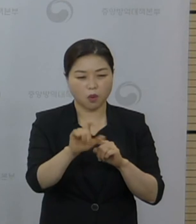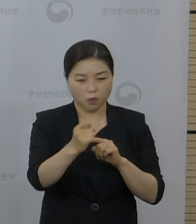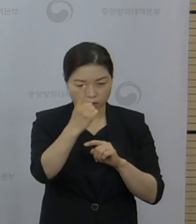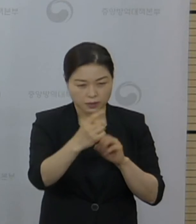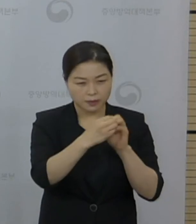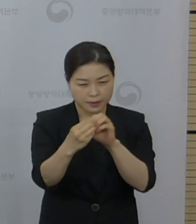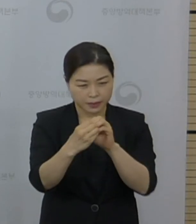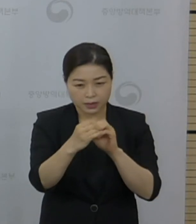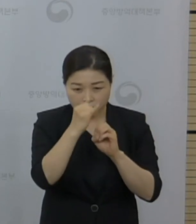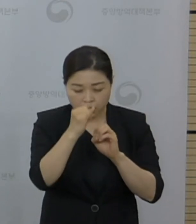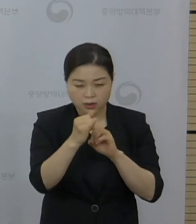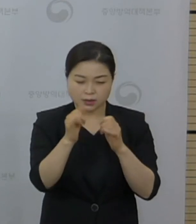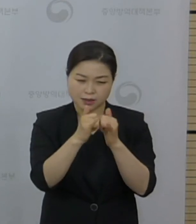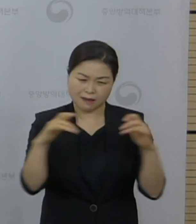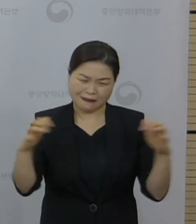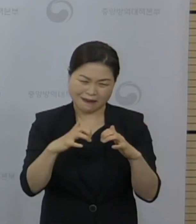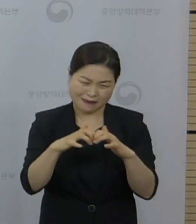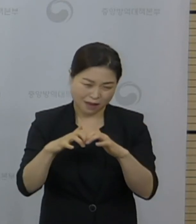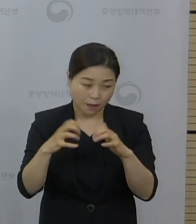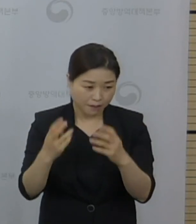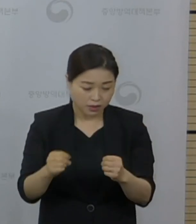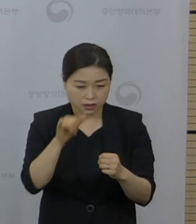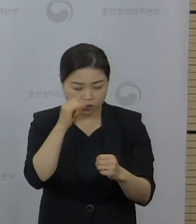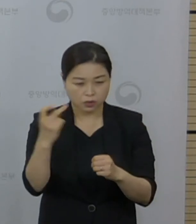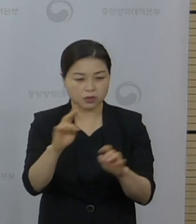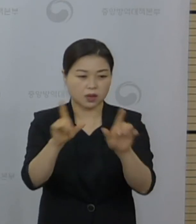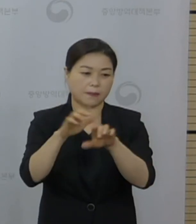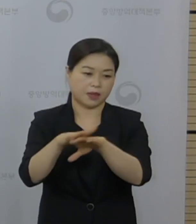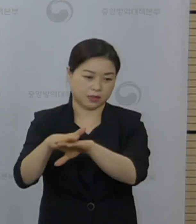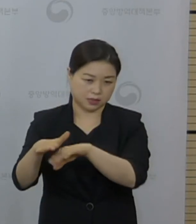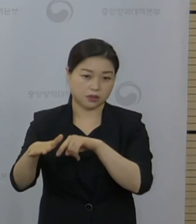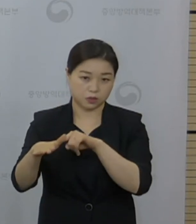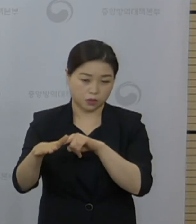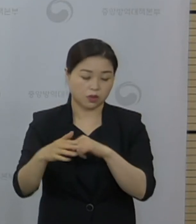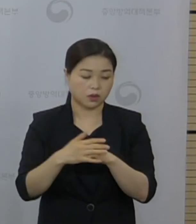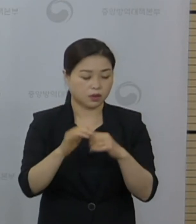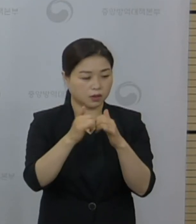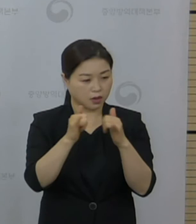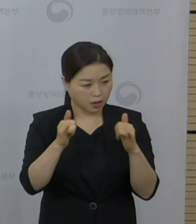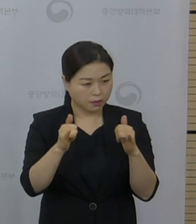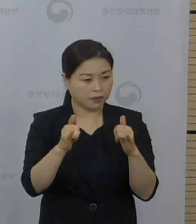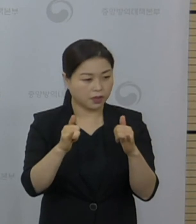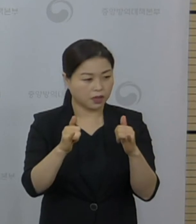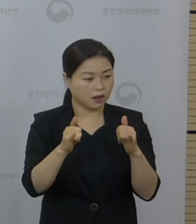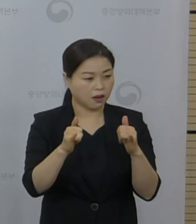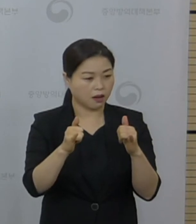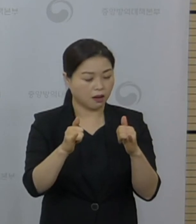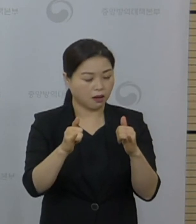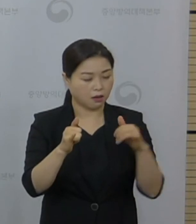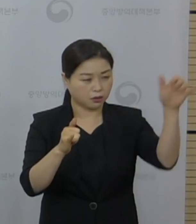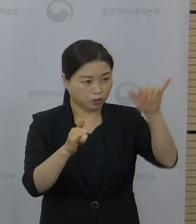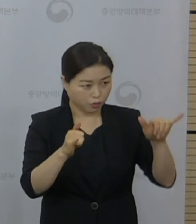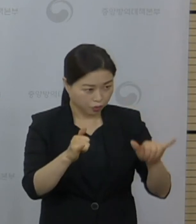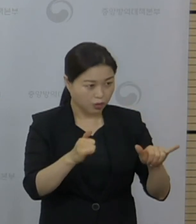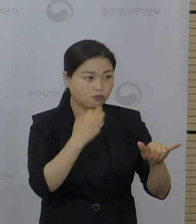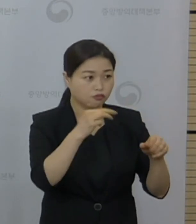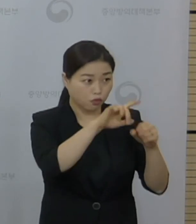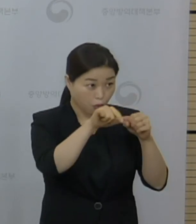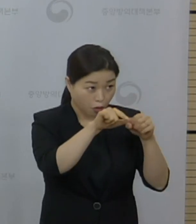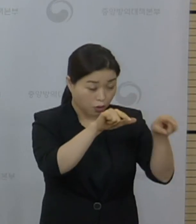인구 밀도, 생활 행태, 그 밖의 인구 구조가 비수도권하고 다른 것으로 인해서